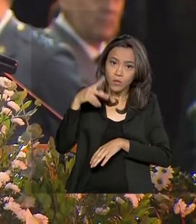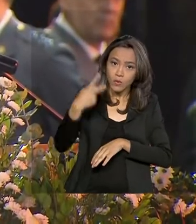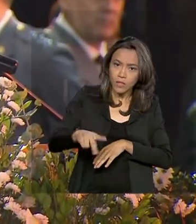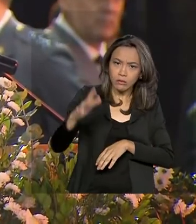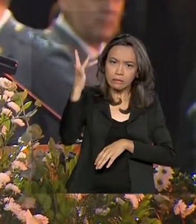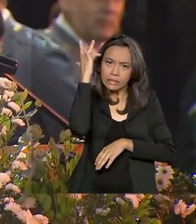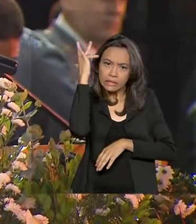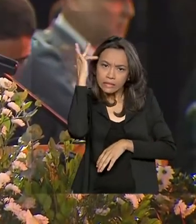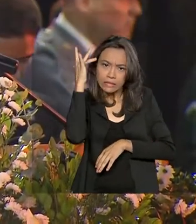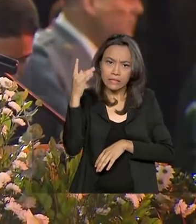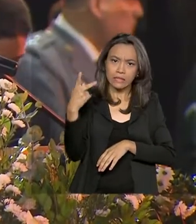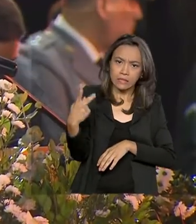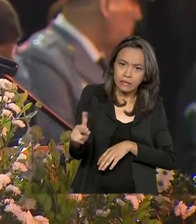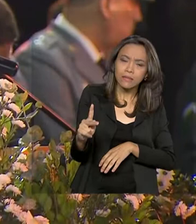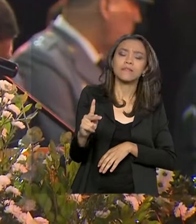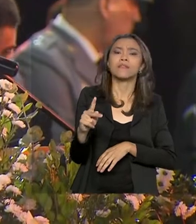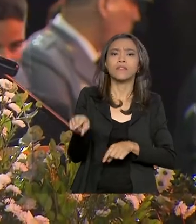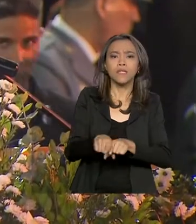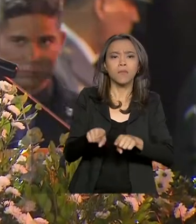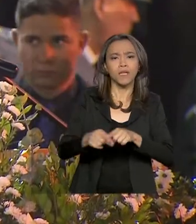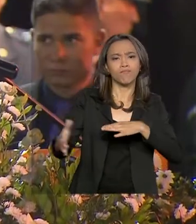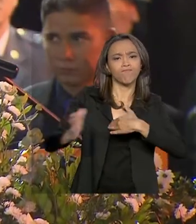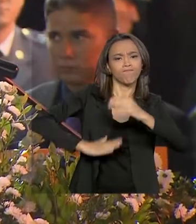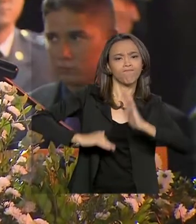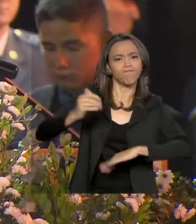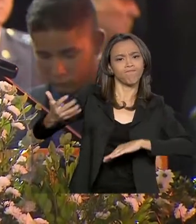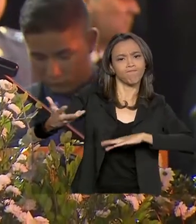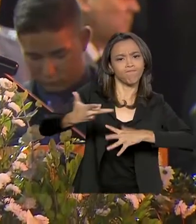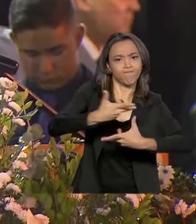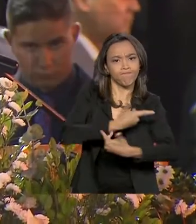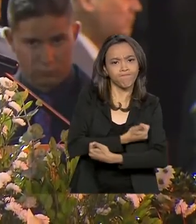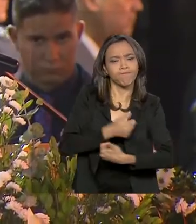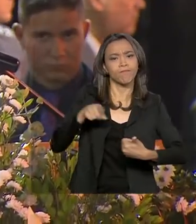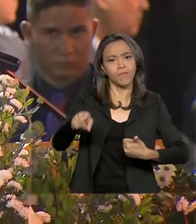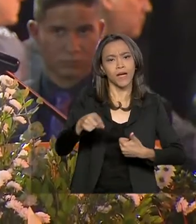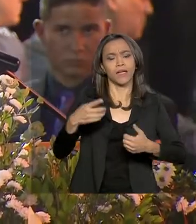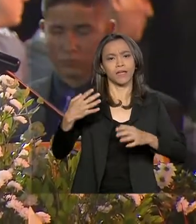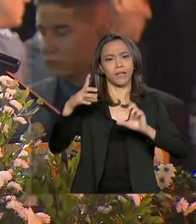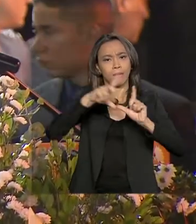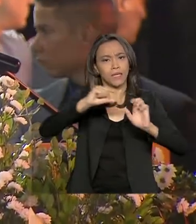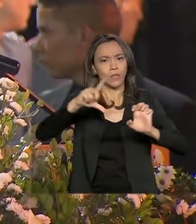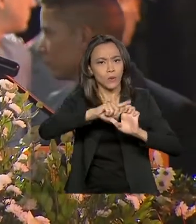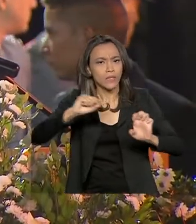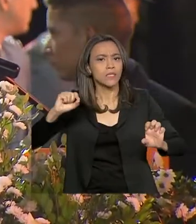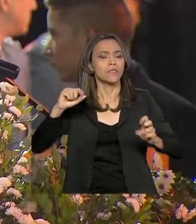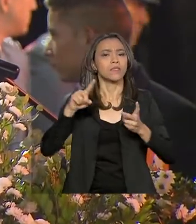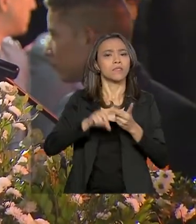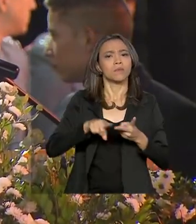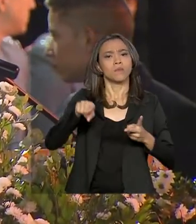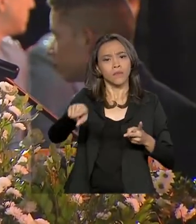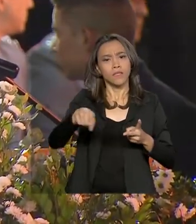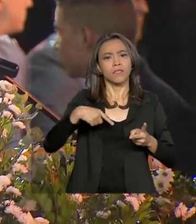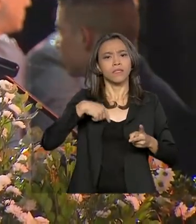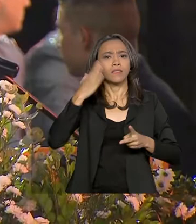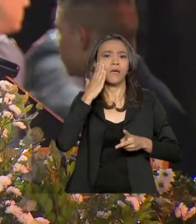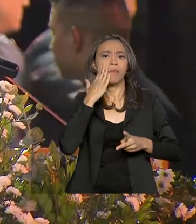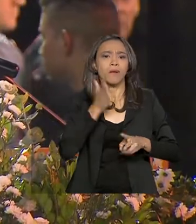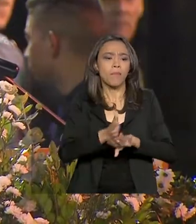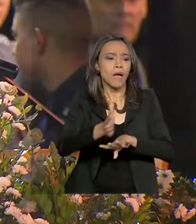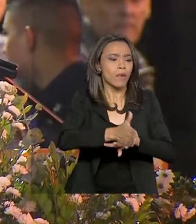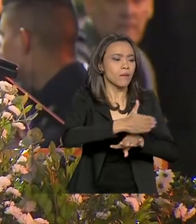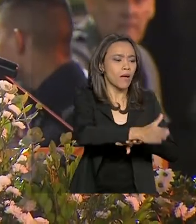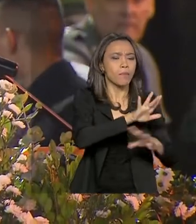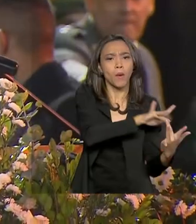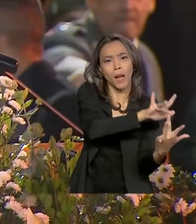talentos inatos e ainda com as competências para a inovação, o empreendedorismo e a abordagem transdisciplinar que os desafios da